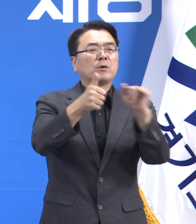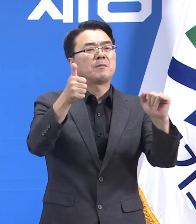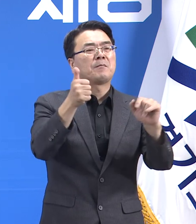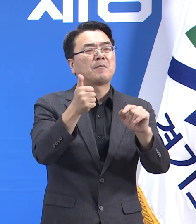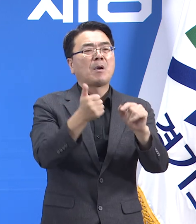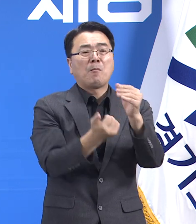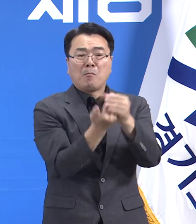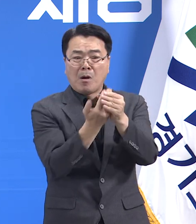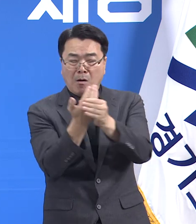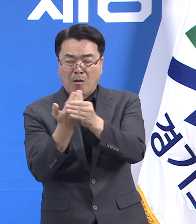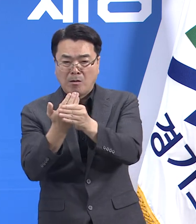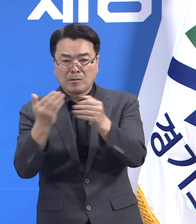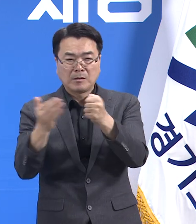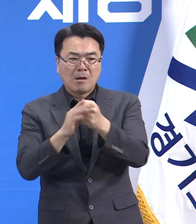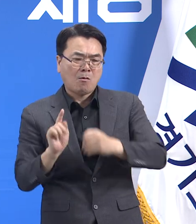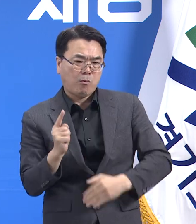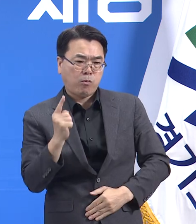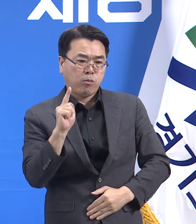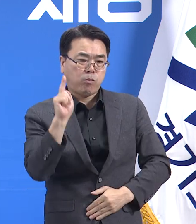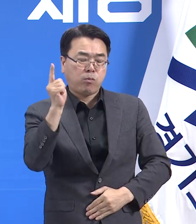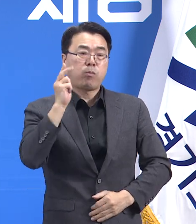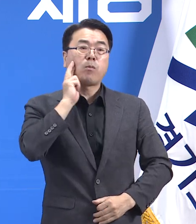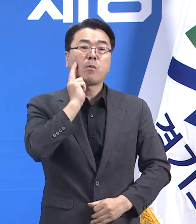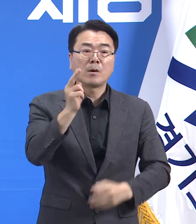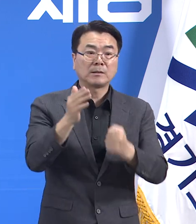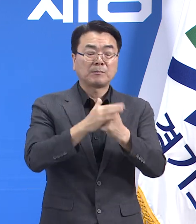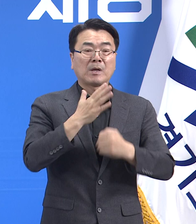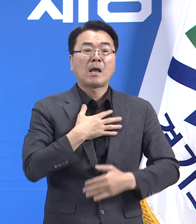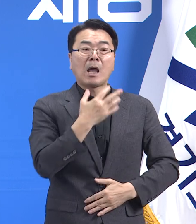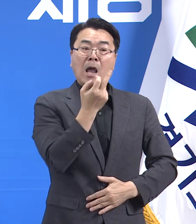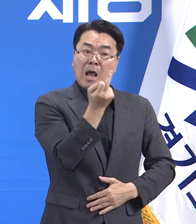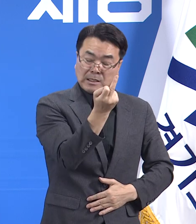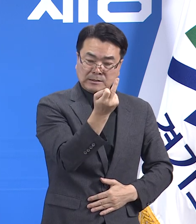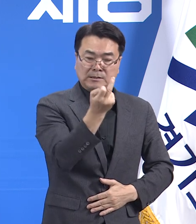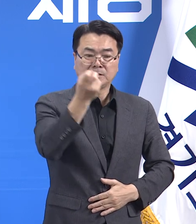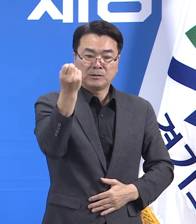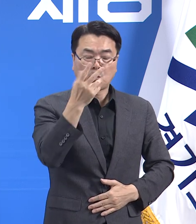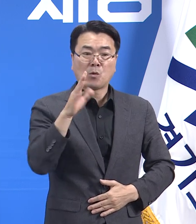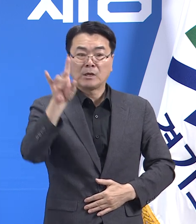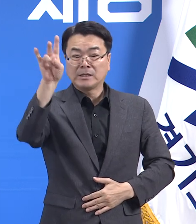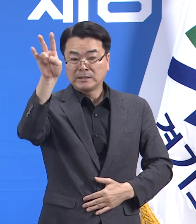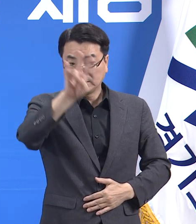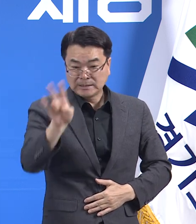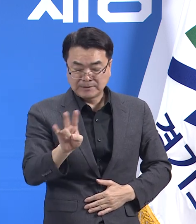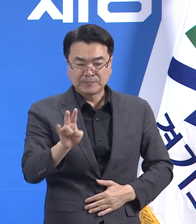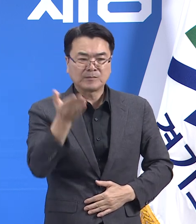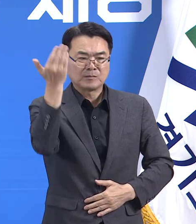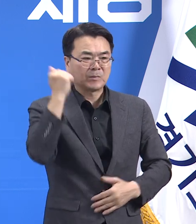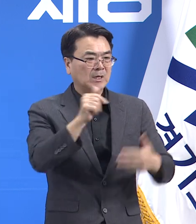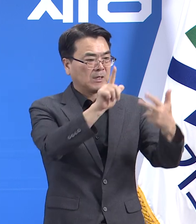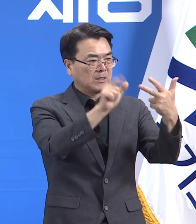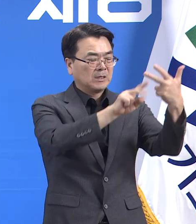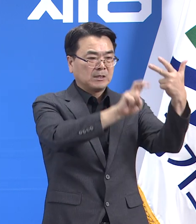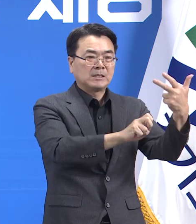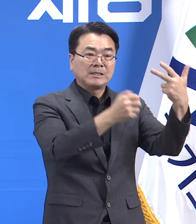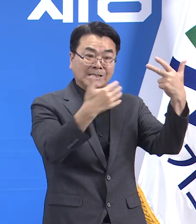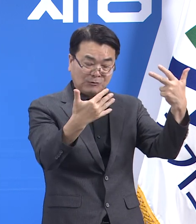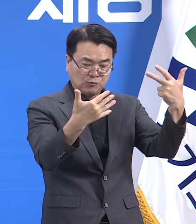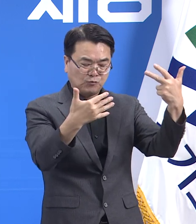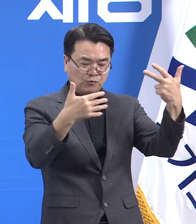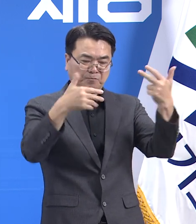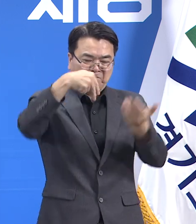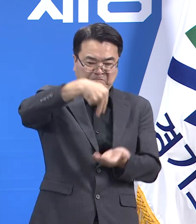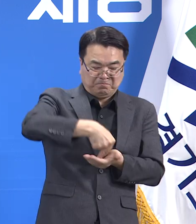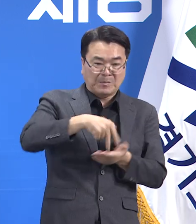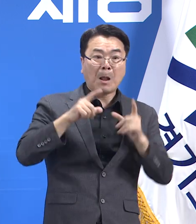매우 높게 나타나고 있습니다. 이에 안산시 단원구와 시흥시는 지난 29일 반월 시야국가산업단지